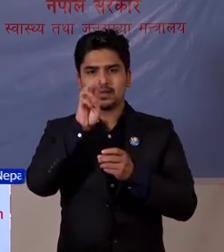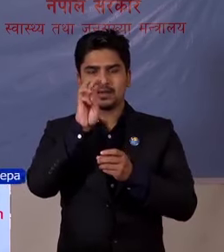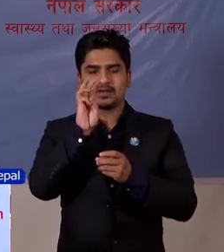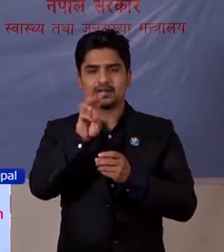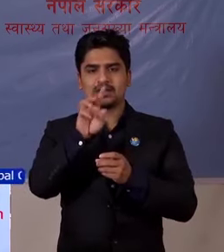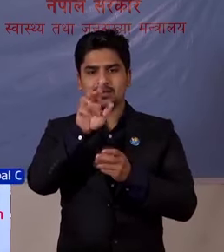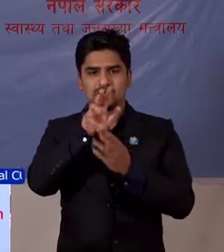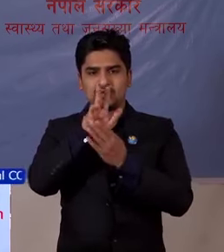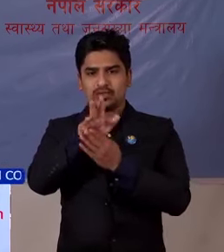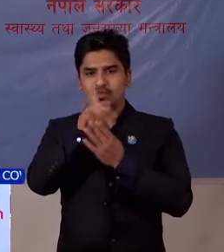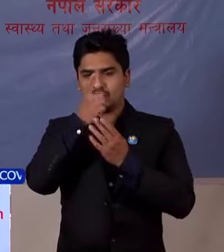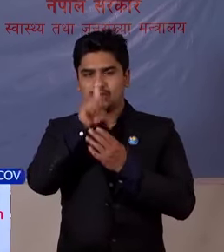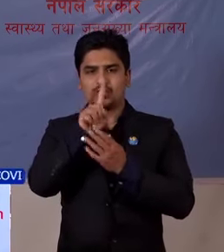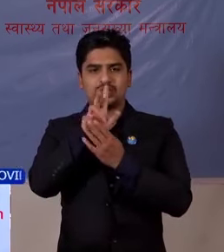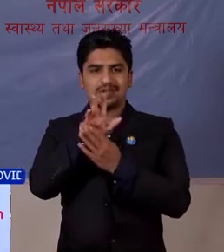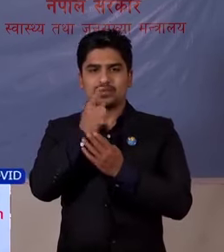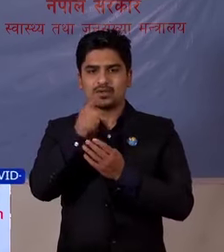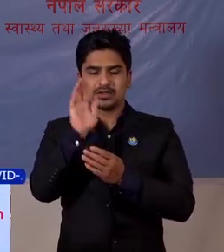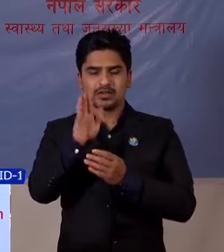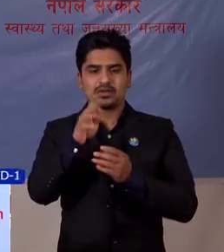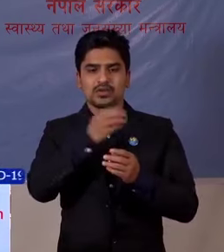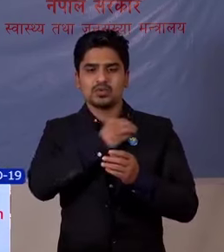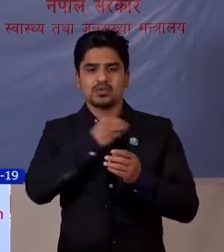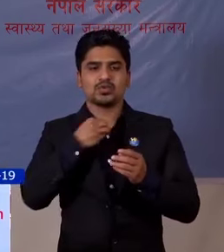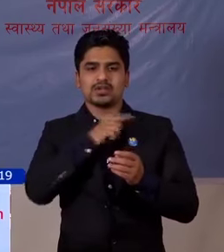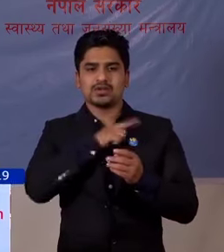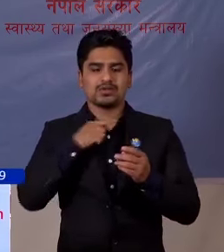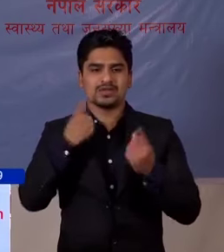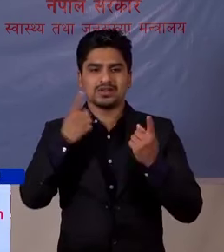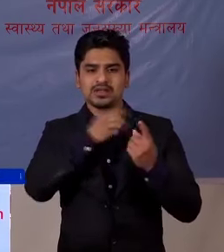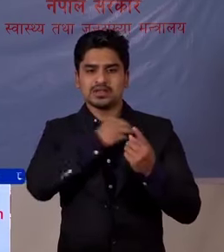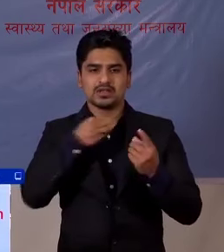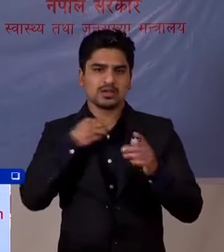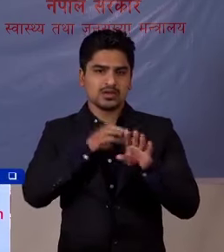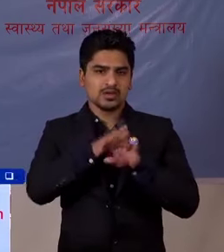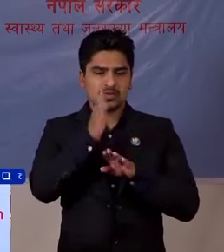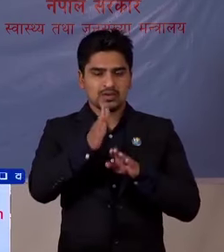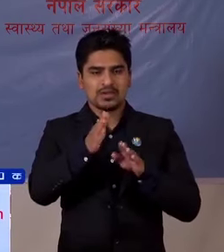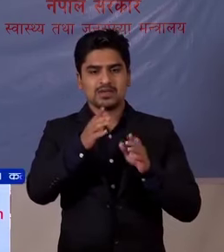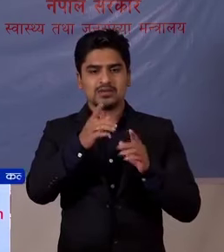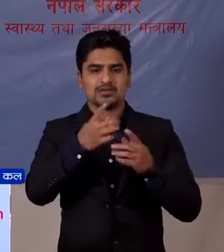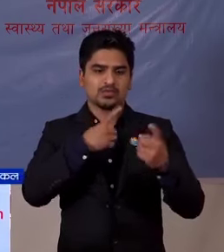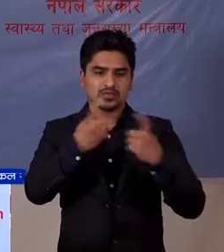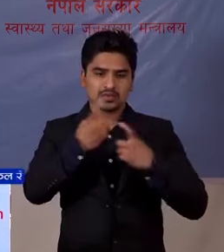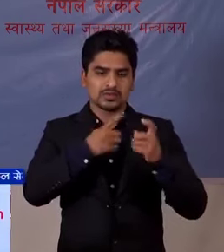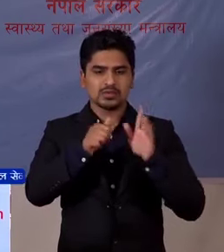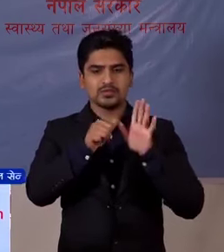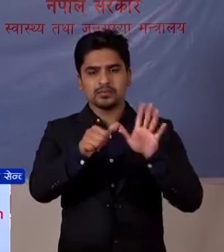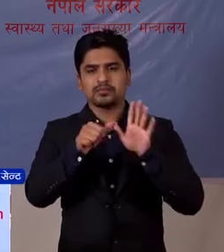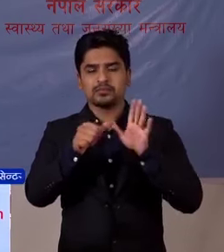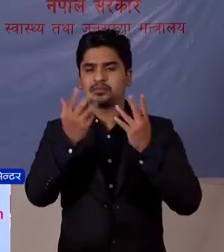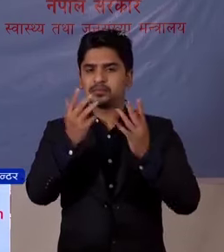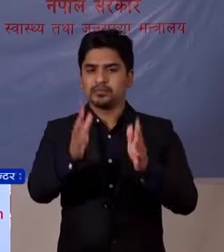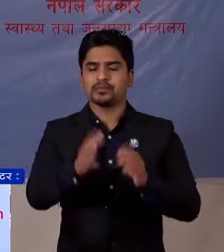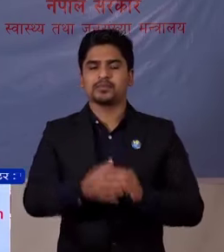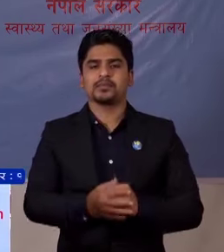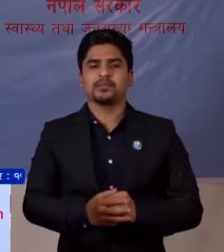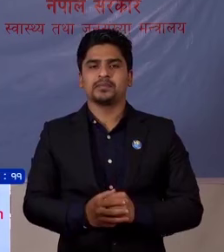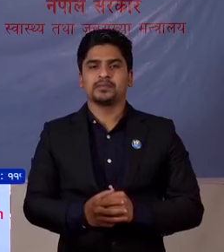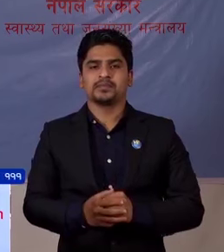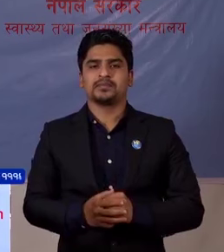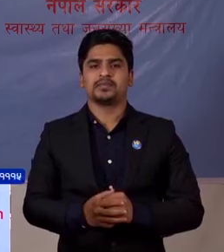उटाशन जसको आमरा स्वास्ते कर्मी तथाचे की सक साथे अरो ले जिग्या साहरू को समोधन गर्ण बदको छाओ